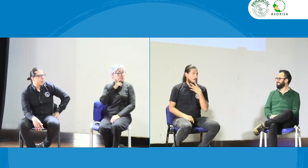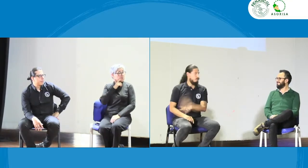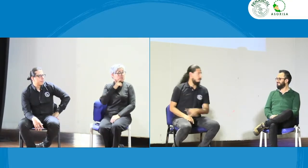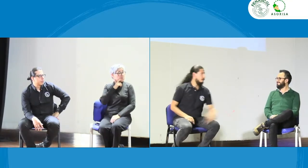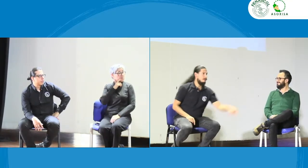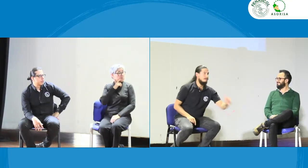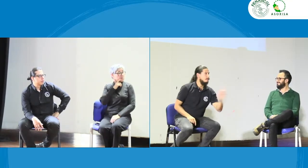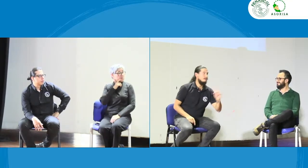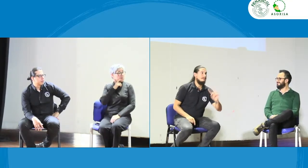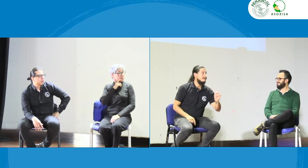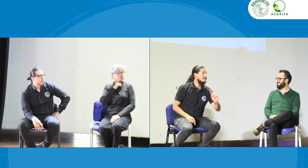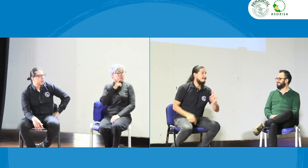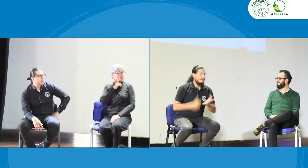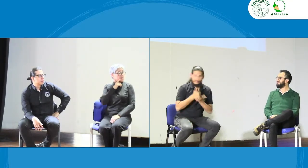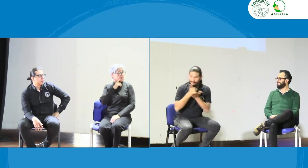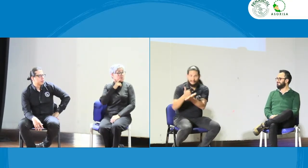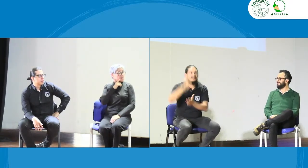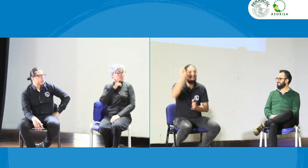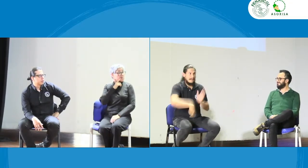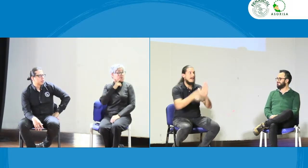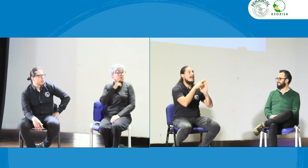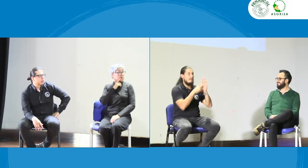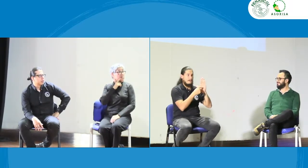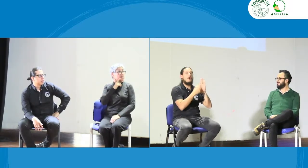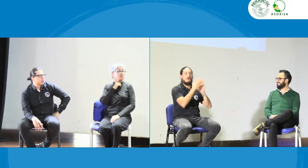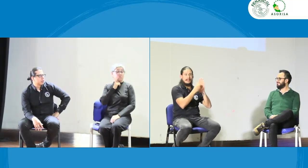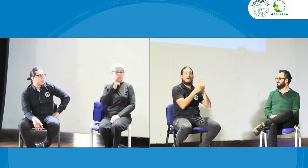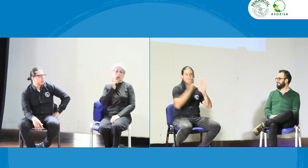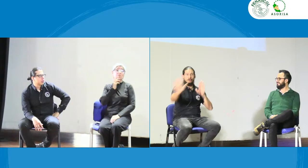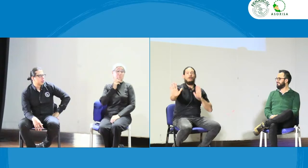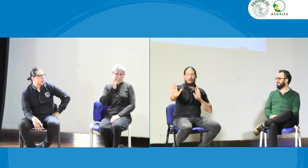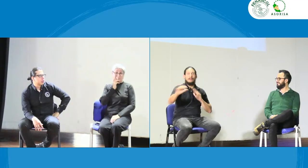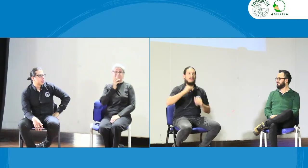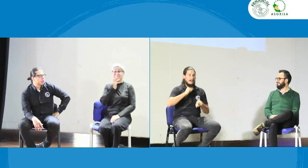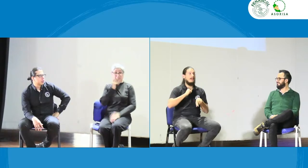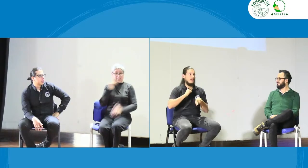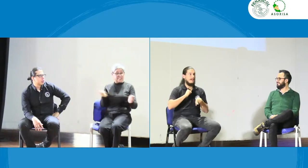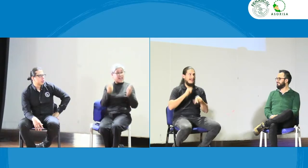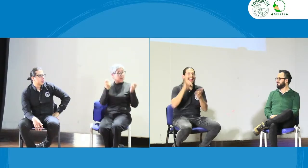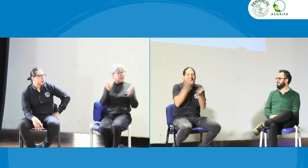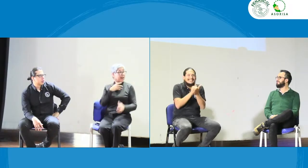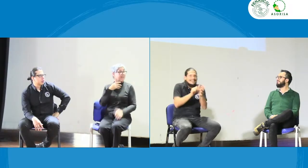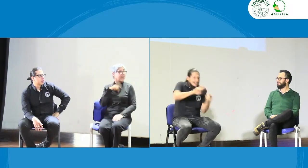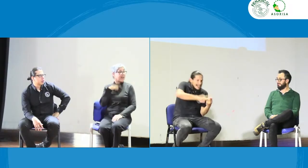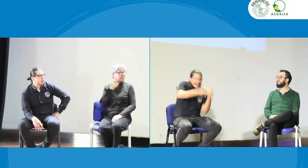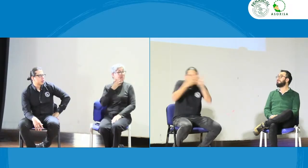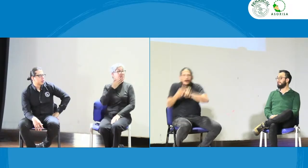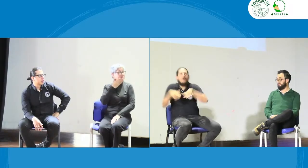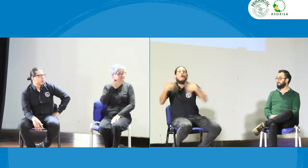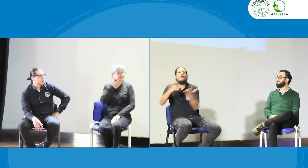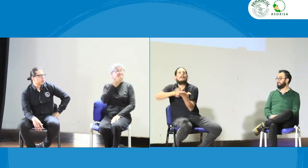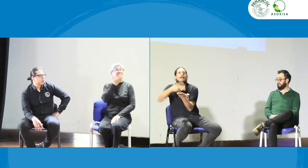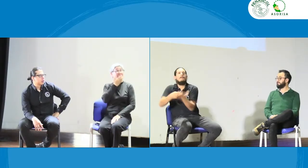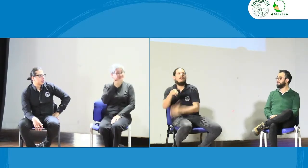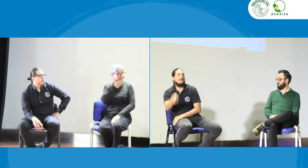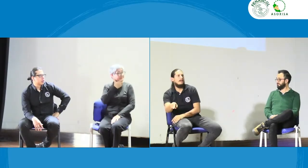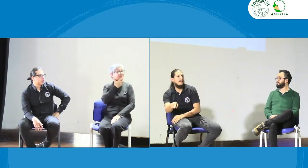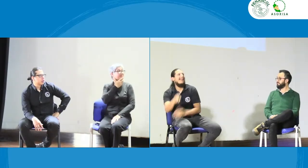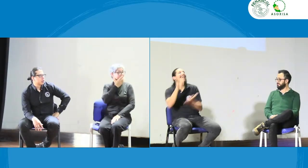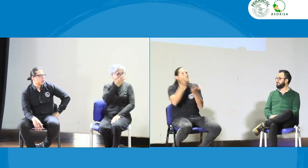enfermera yo no puedo evadir esa responsabilidad es mi responsabilidad y su código de ética dentológico lo dice usted debe auxiliar a esta